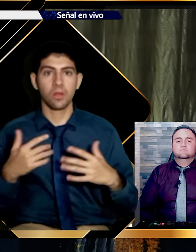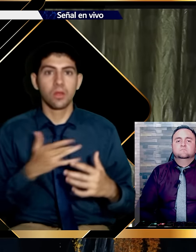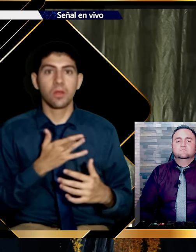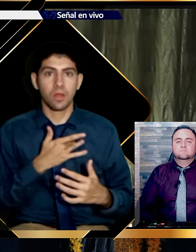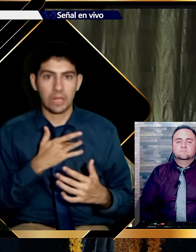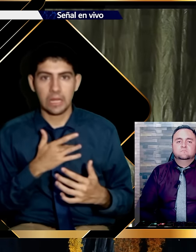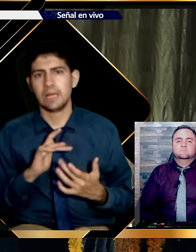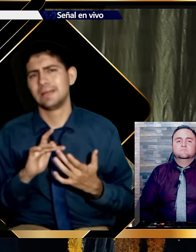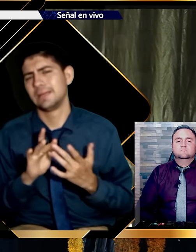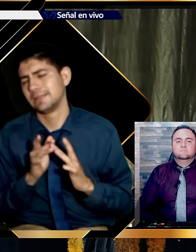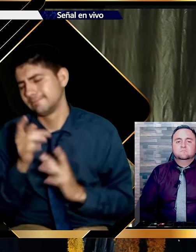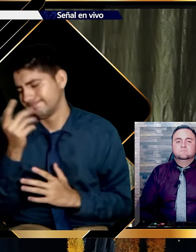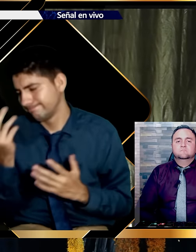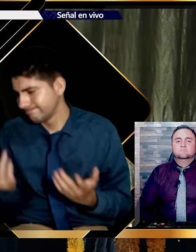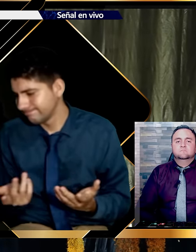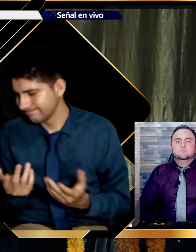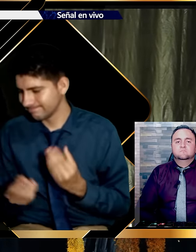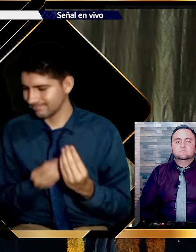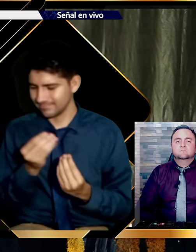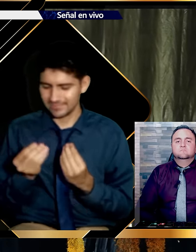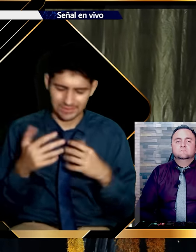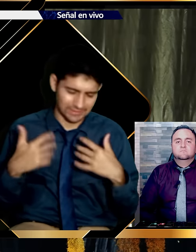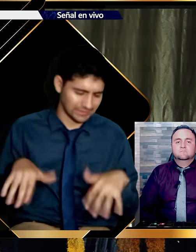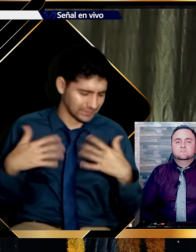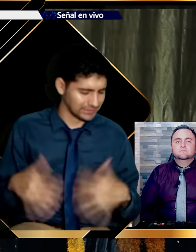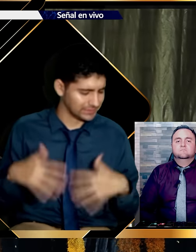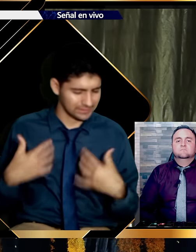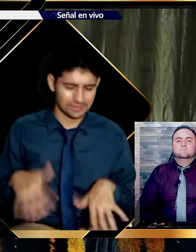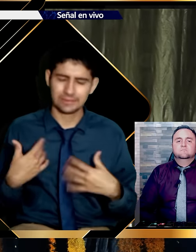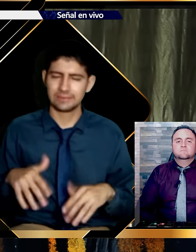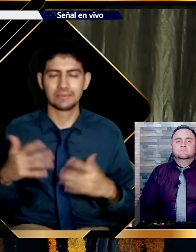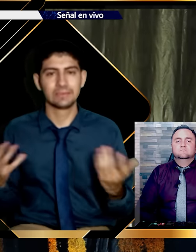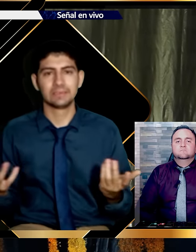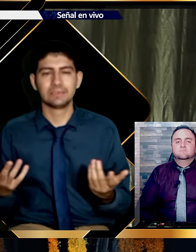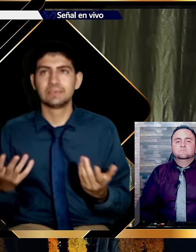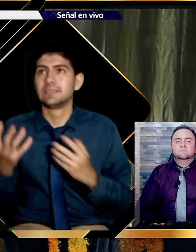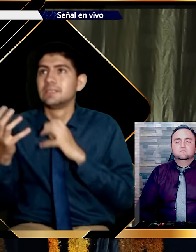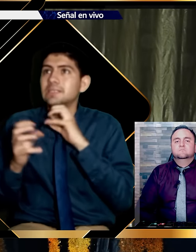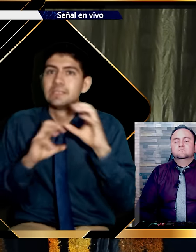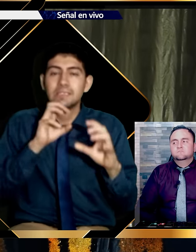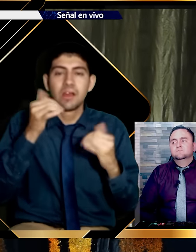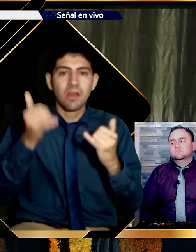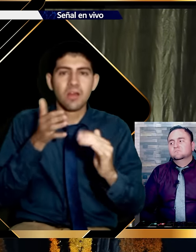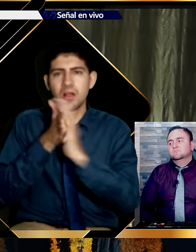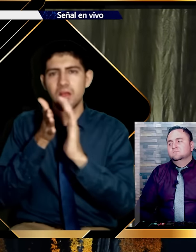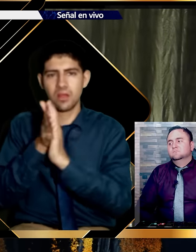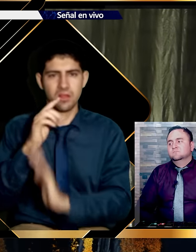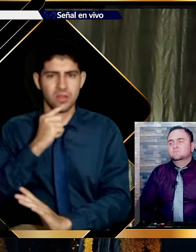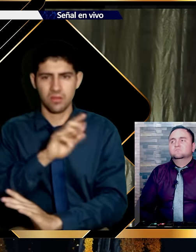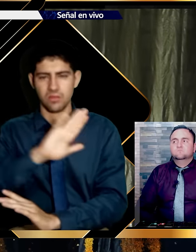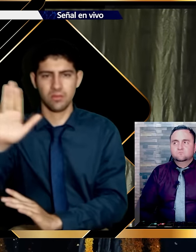Y quiero decirles. Suenan tan duro. Que aún me retiñen los oídos. Para